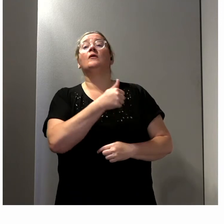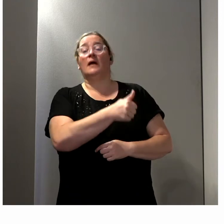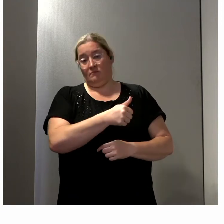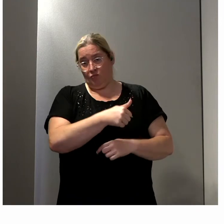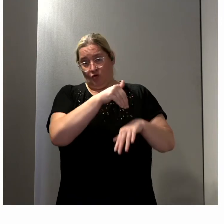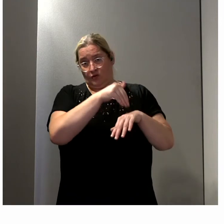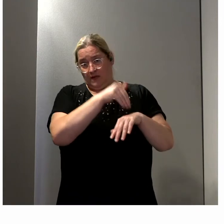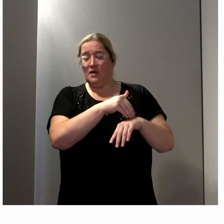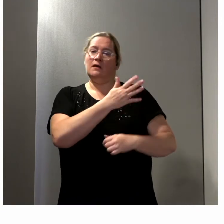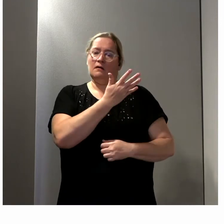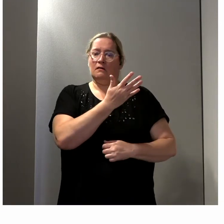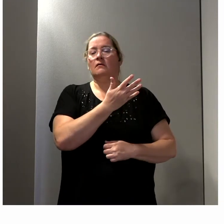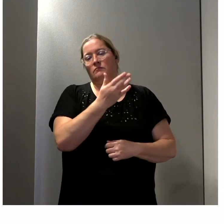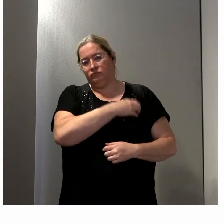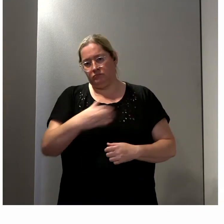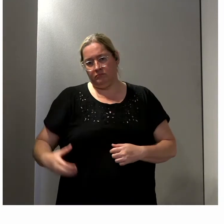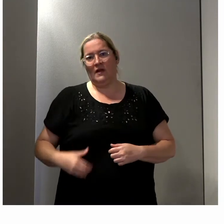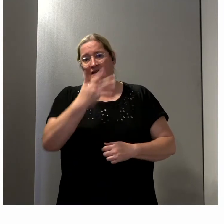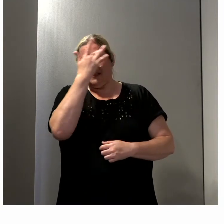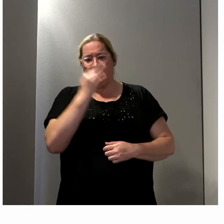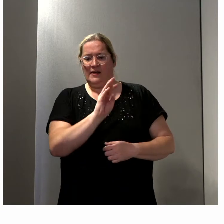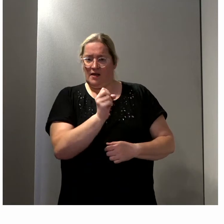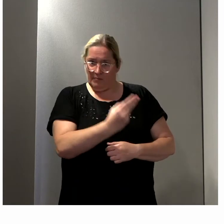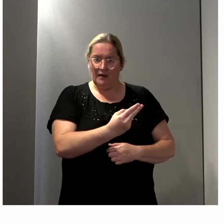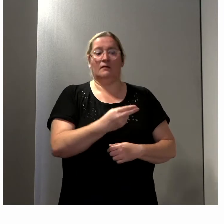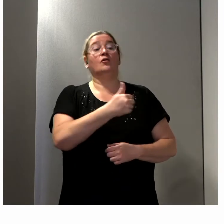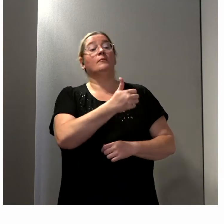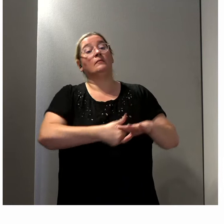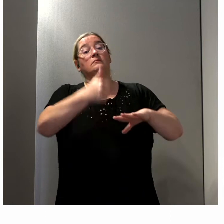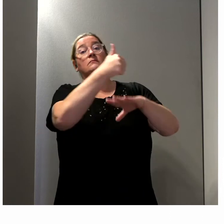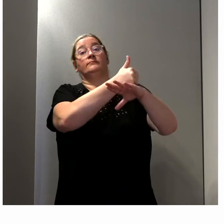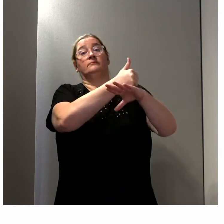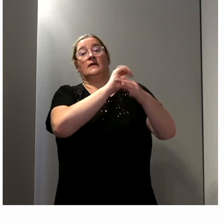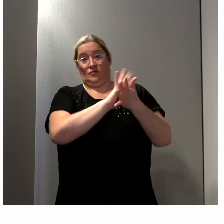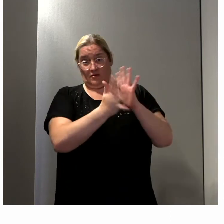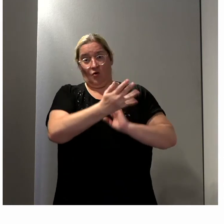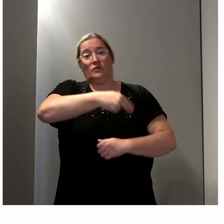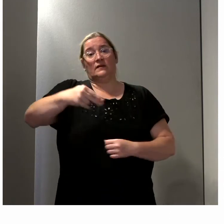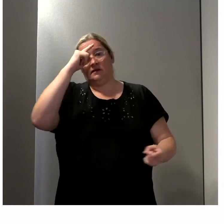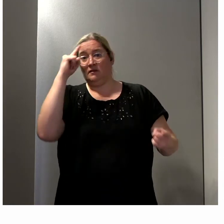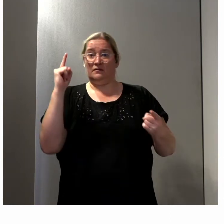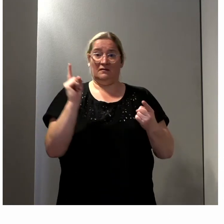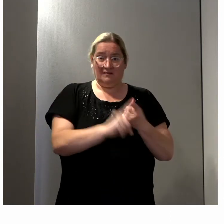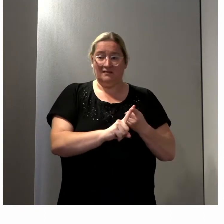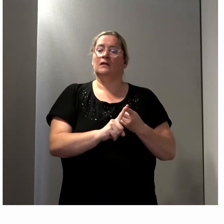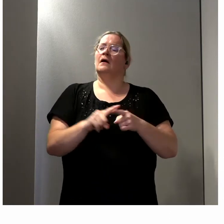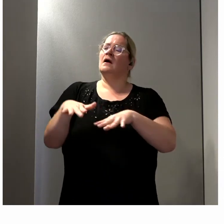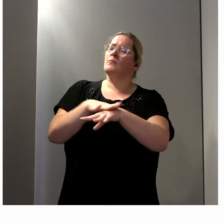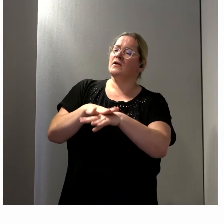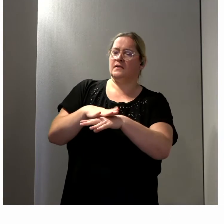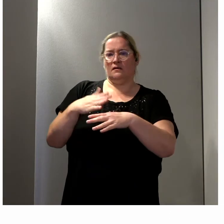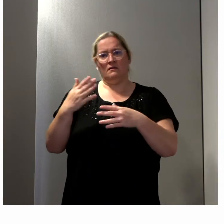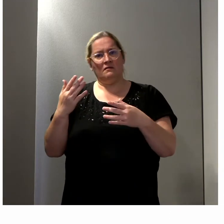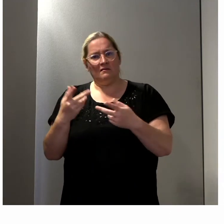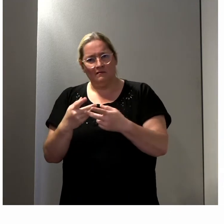-Herblain, conseiller métropolitain, et qui lui préside une association nationale pour la prise en compte du handicap dans les politiques publiques et